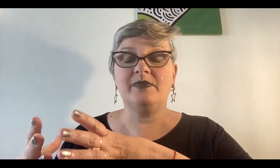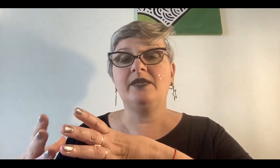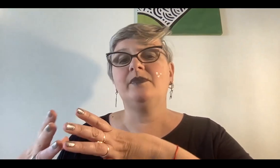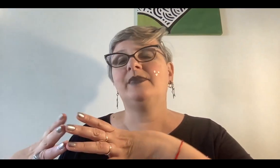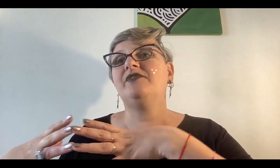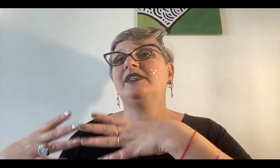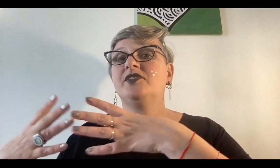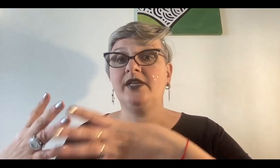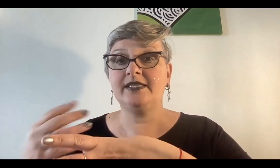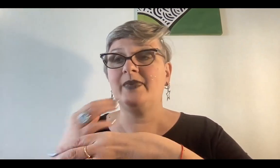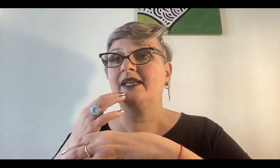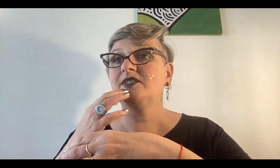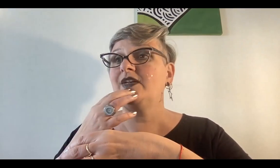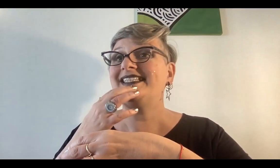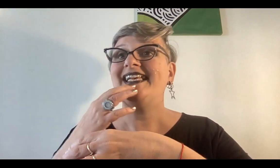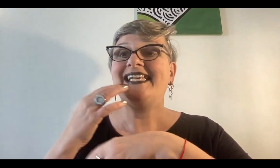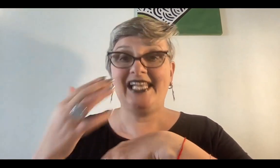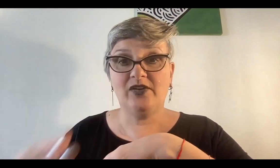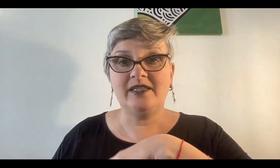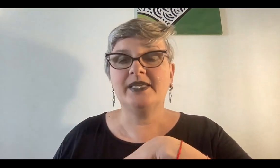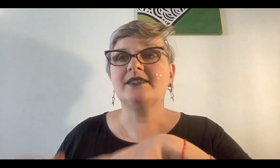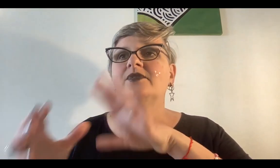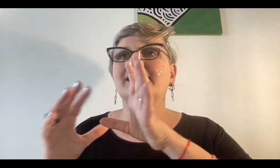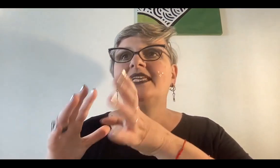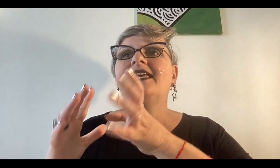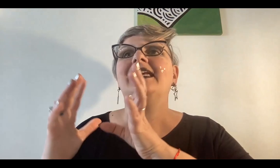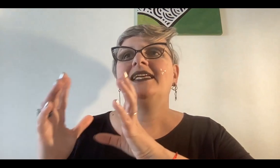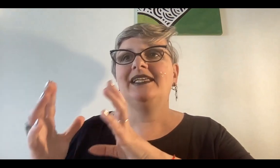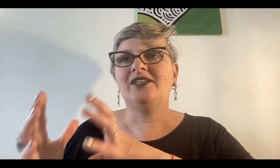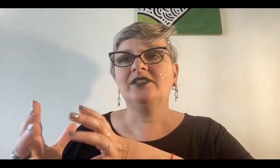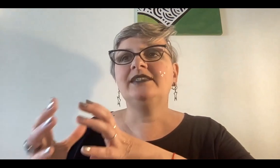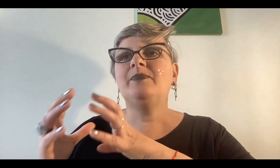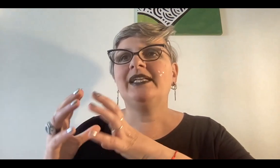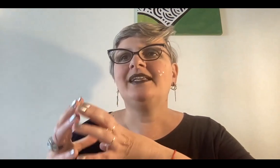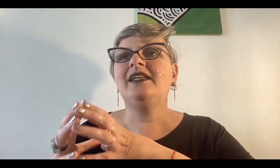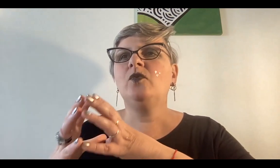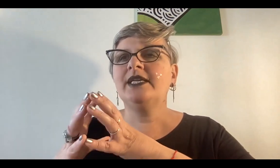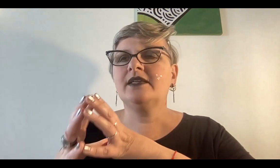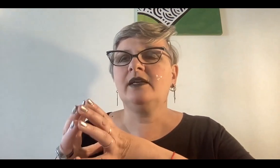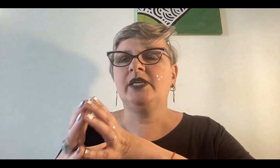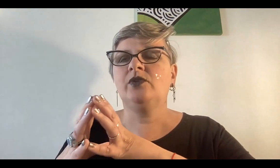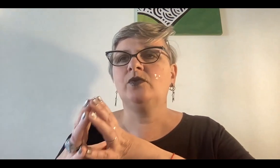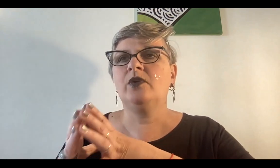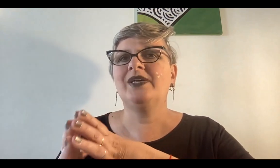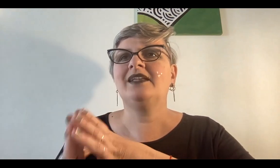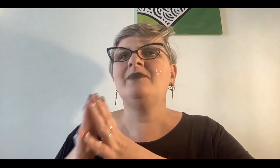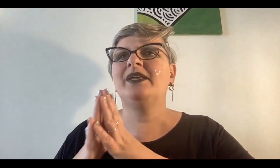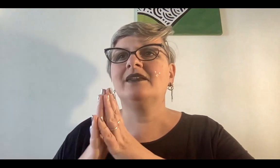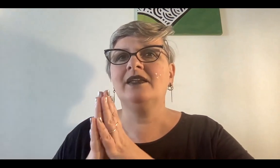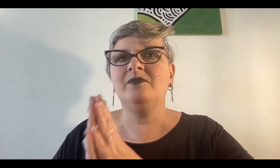manifestaciones, emanaciones, qué es lo que te pasa a vos. Así que anotate para tener un acercamiento a tu cuerpo astral y perderle